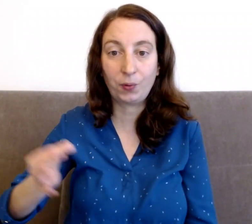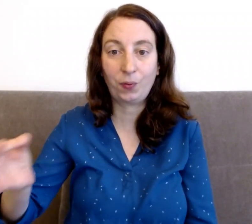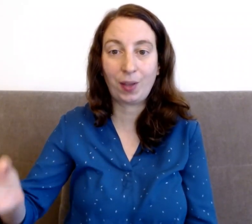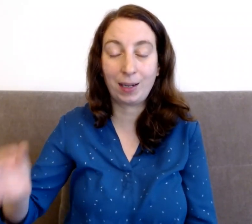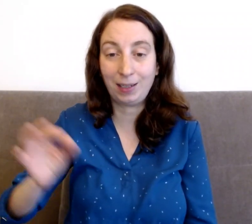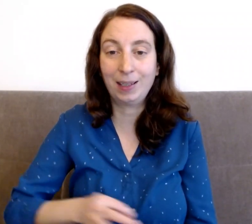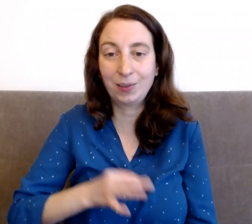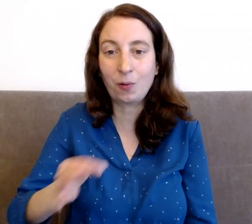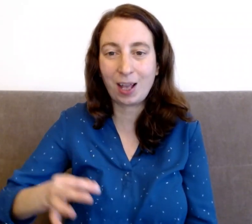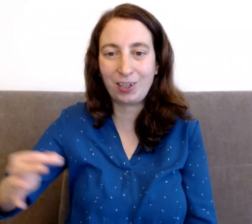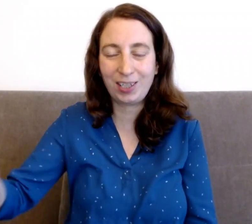faire